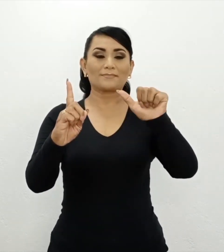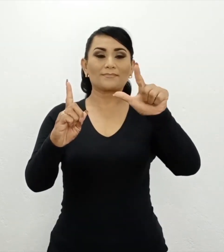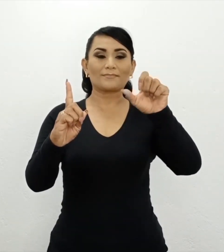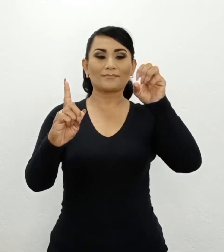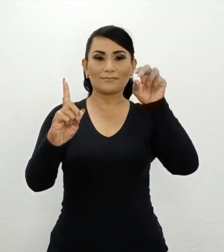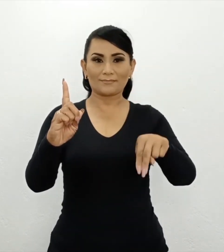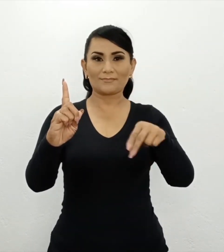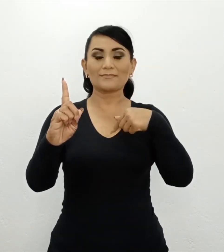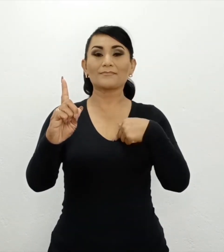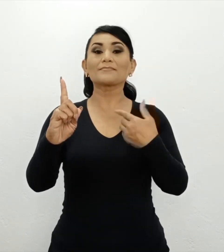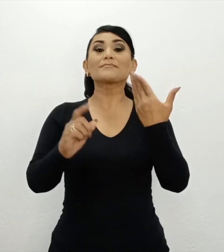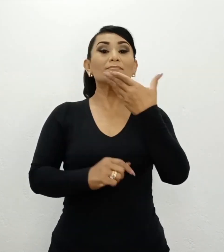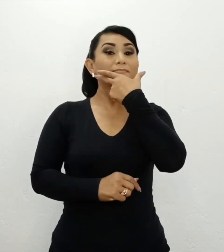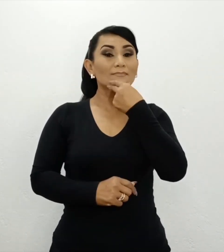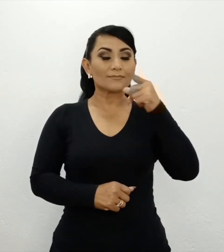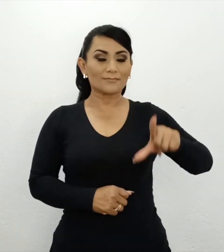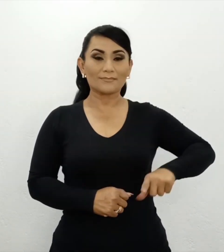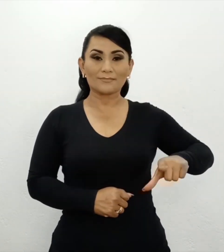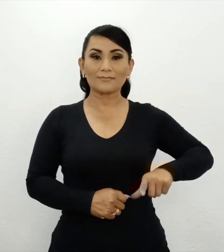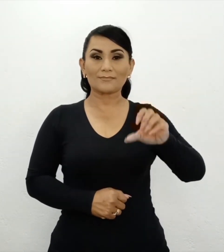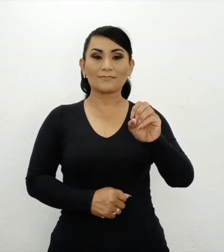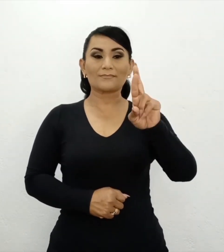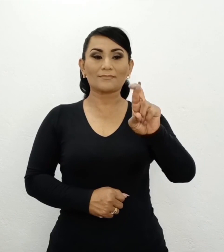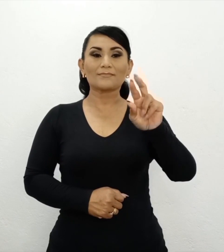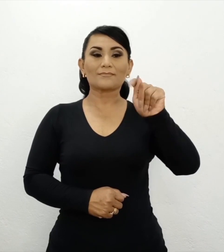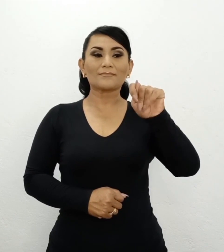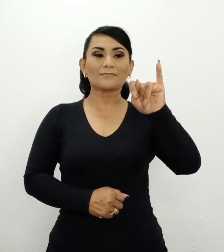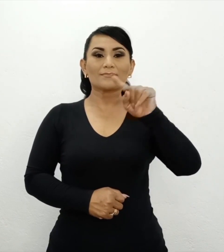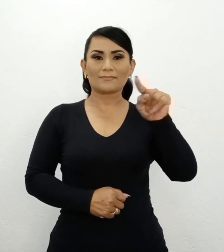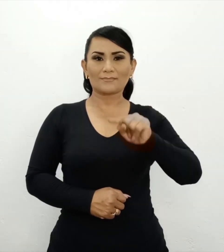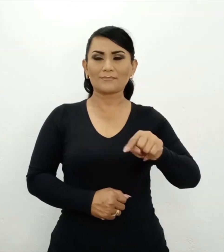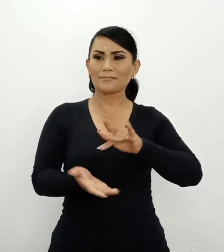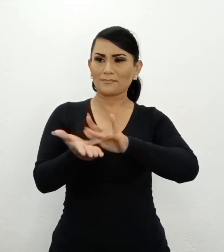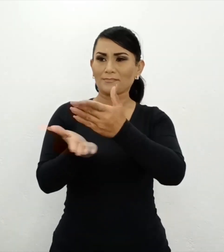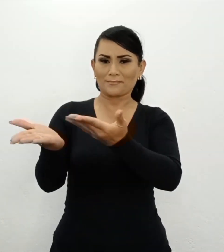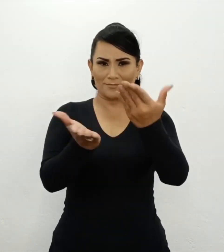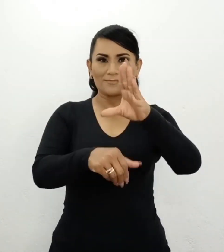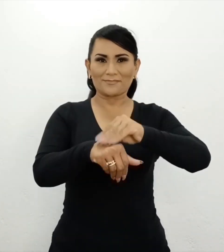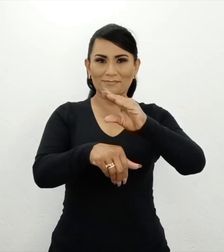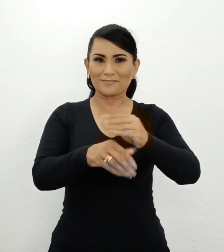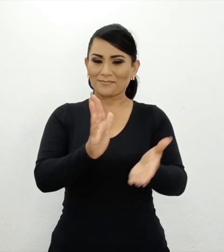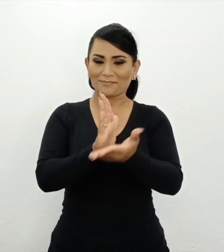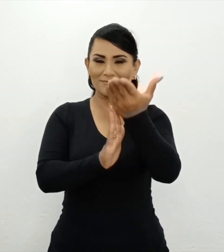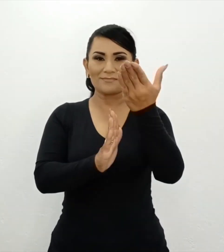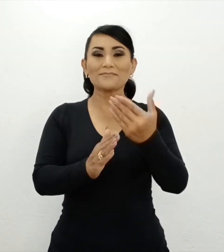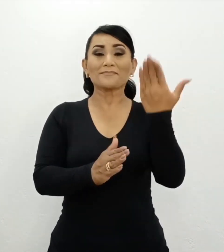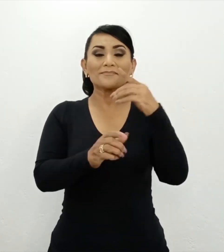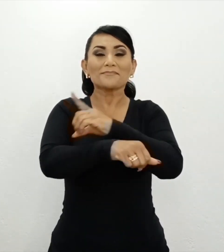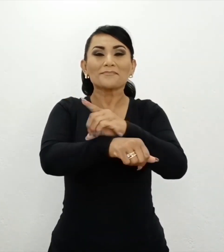Palemón Ledesma Ledesma, con apoyo del gobernador Noradino Rubio Ortiz, siendo apenas una delegación